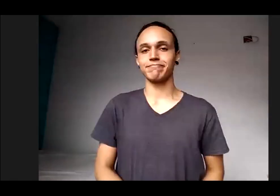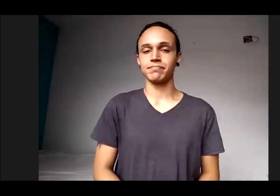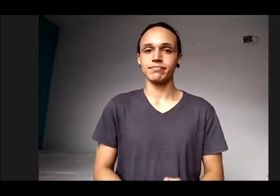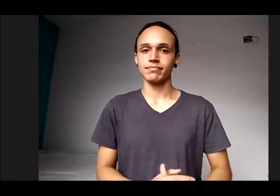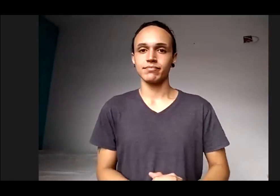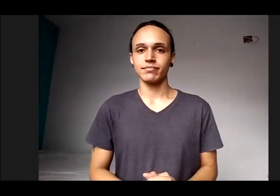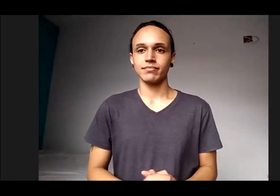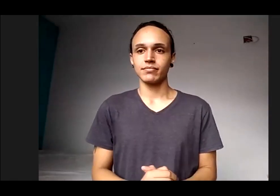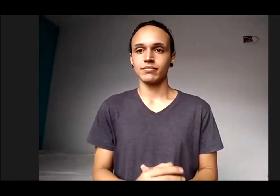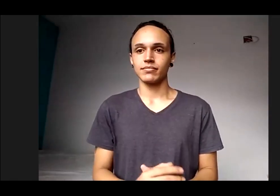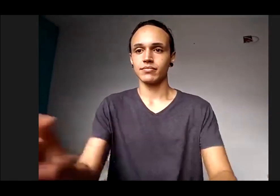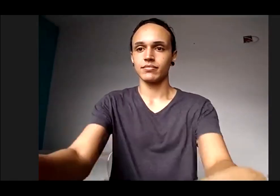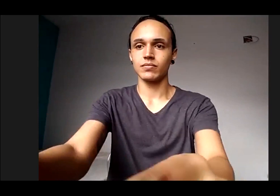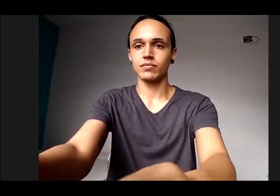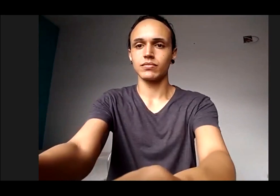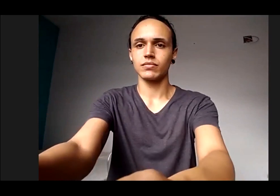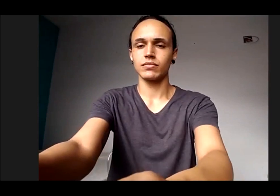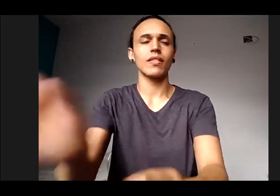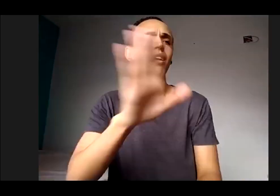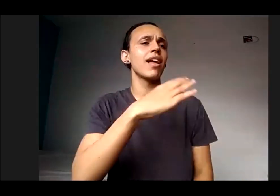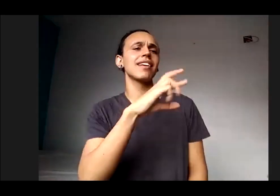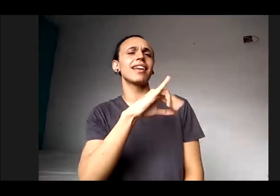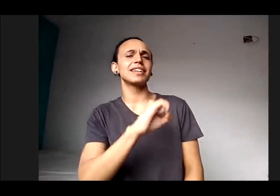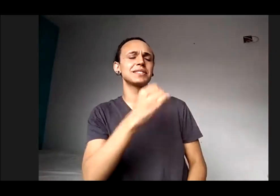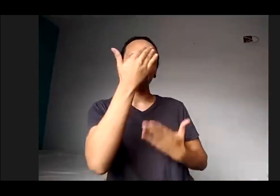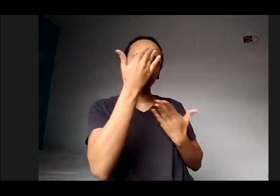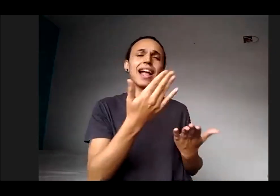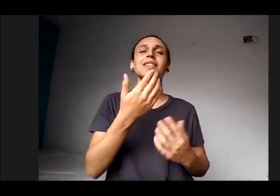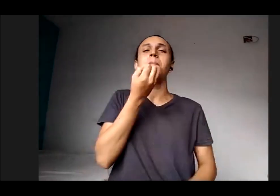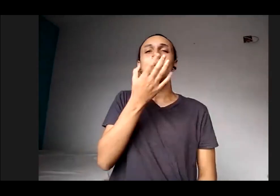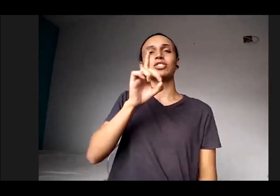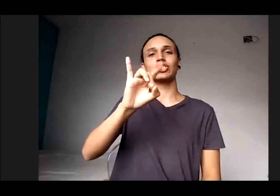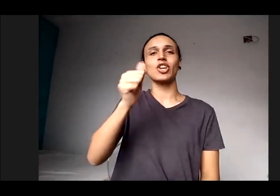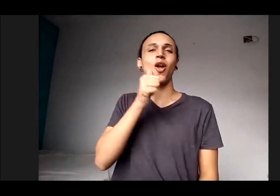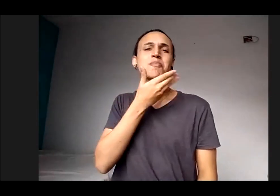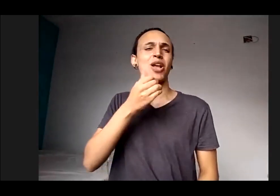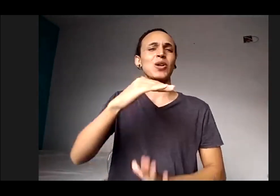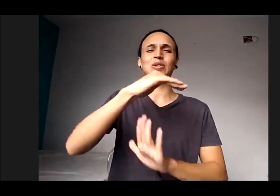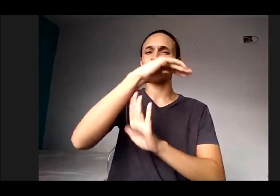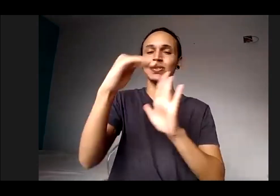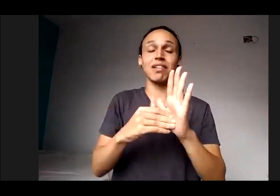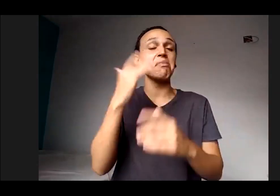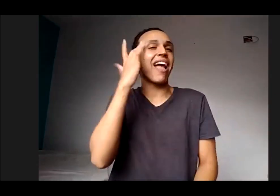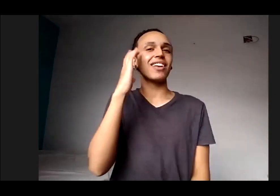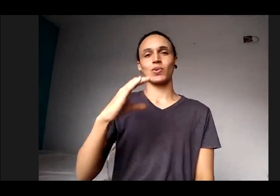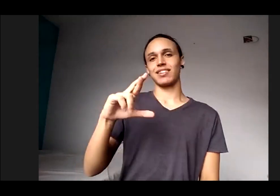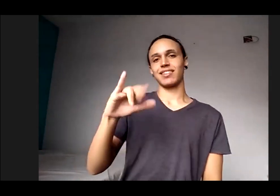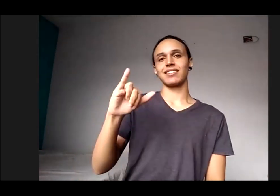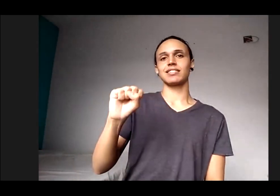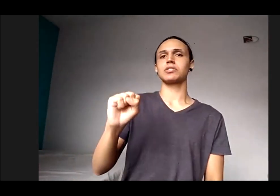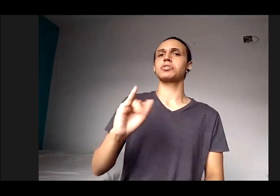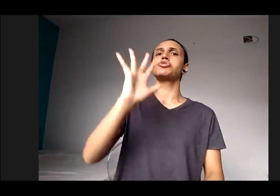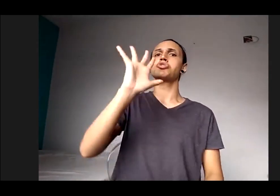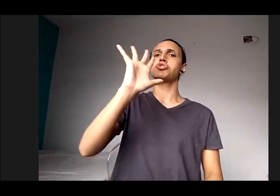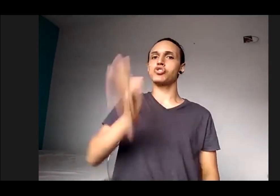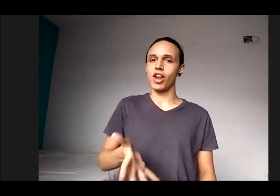Cris, muito obrigada, muito bom dia a todos e todas. Eu acho que a Cris já introduziu o assunto e